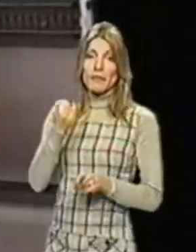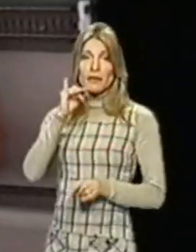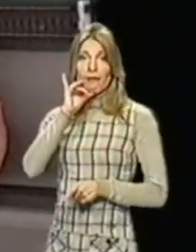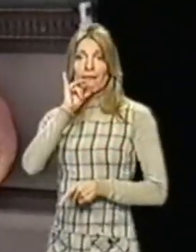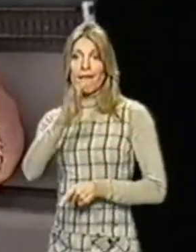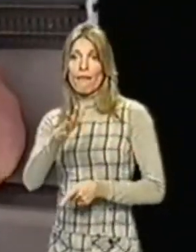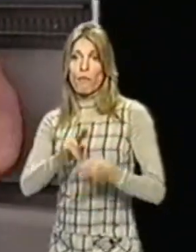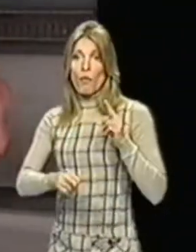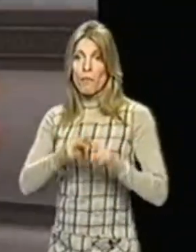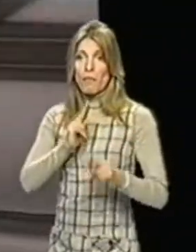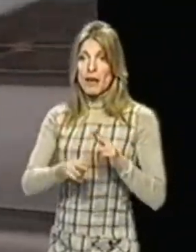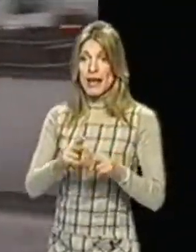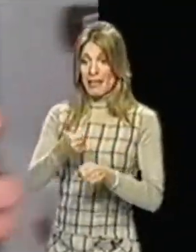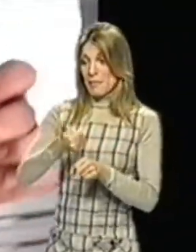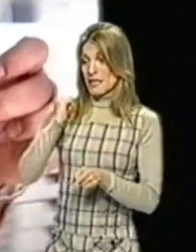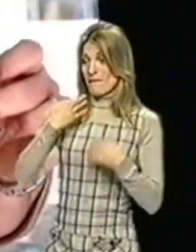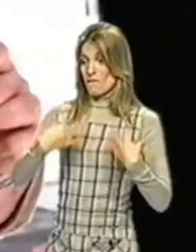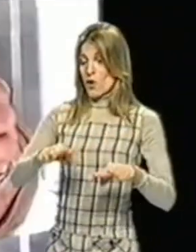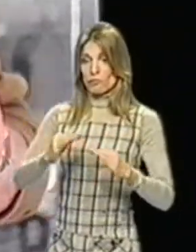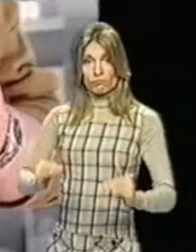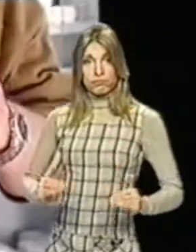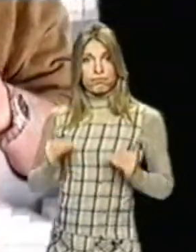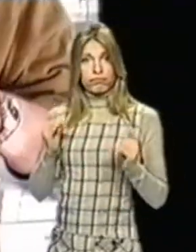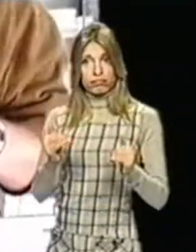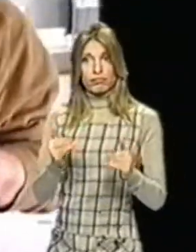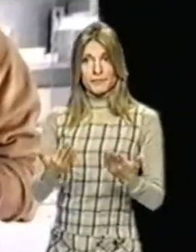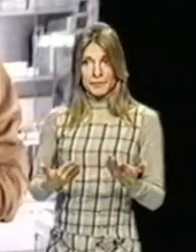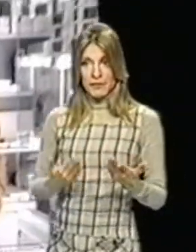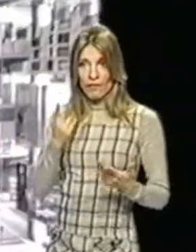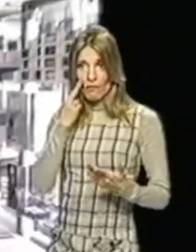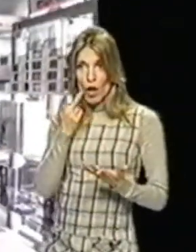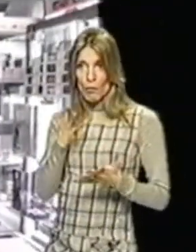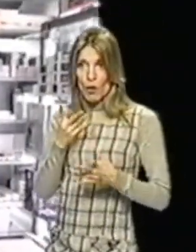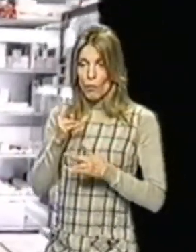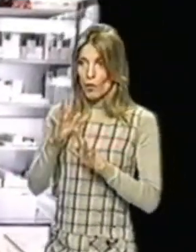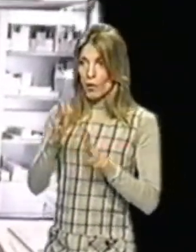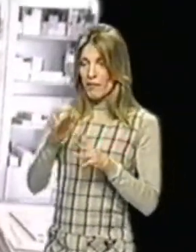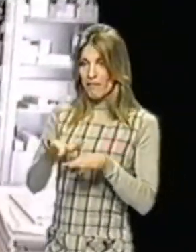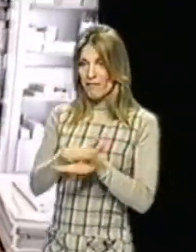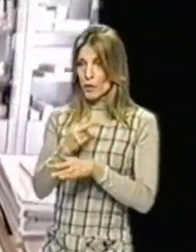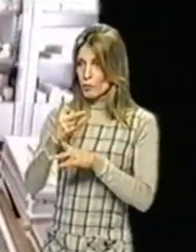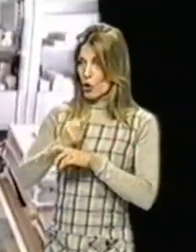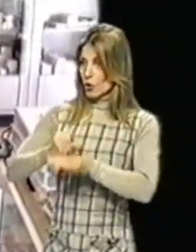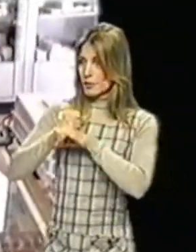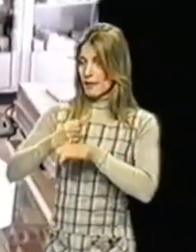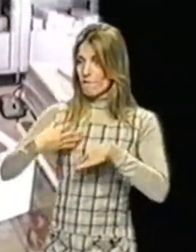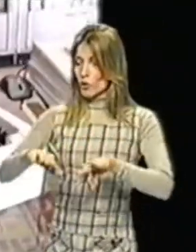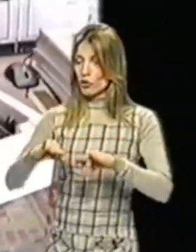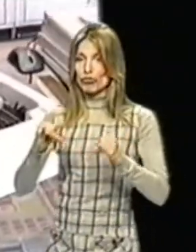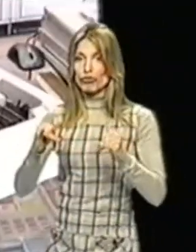augmenté l'année dernière reste à voir comment le plus ancien fabricant de jouets miniatures traversera cette nouvelle crise